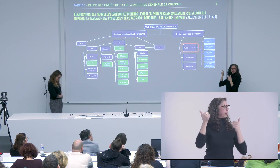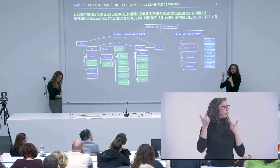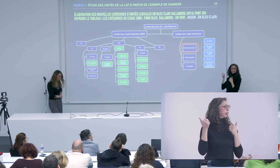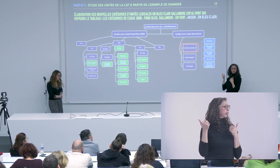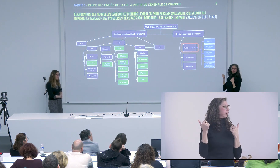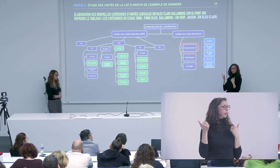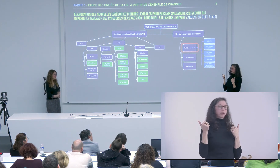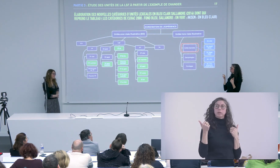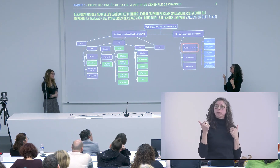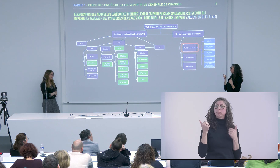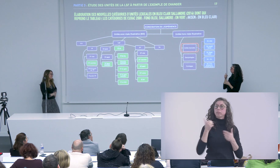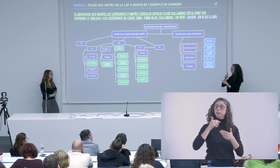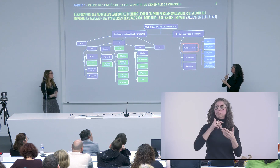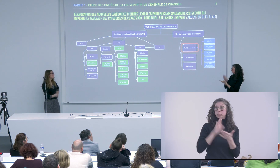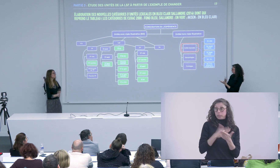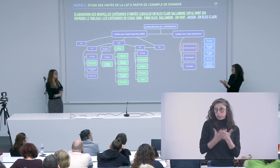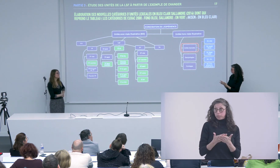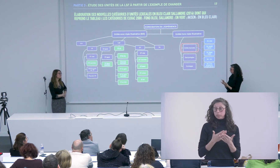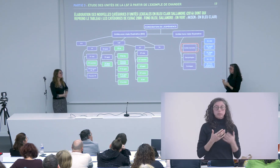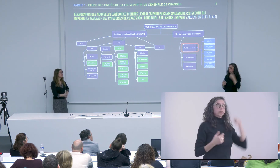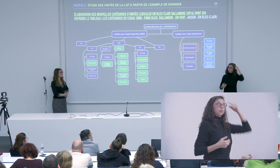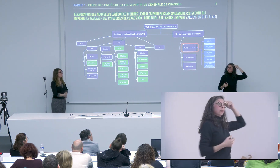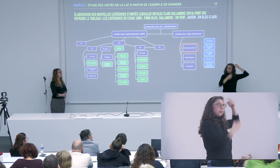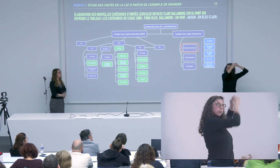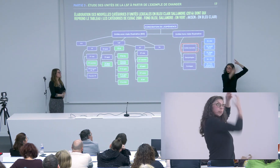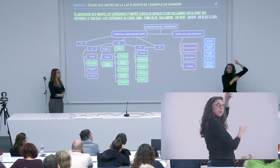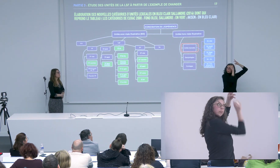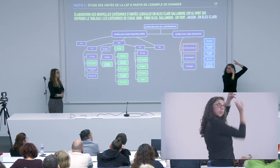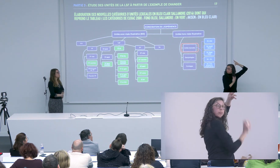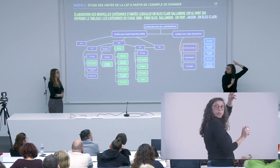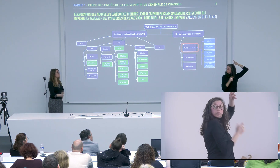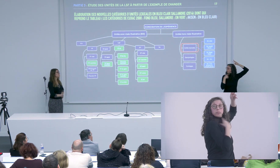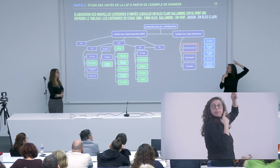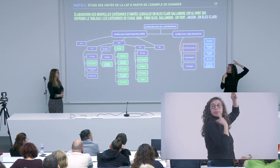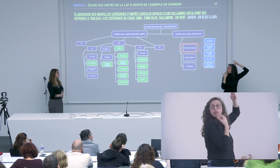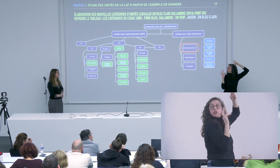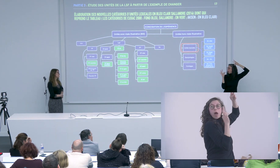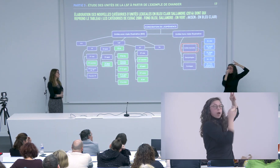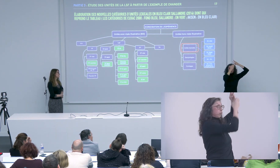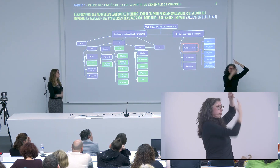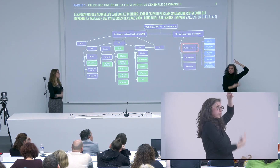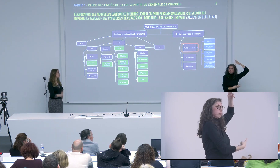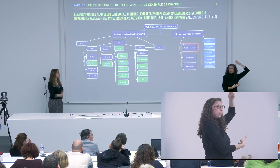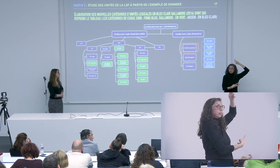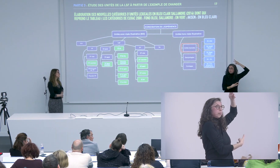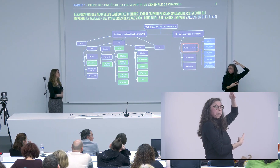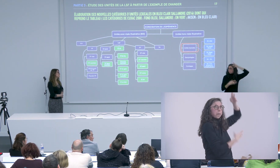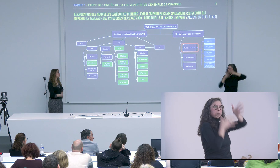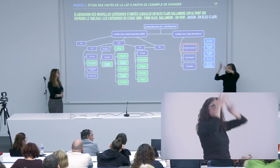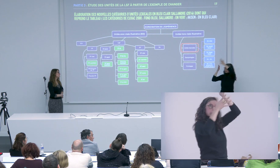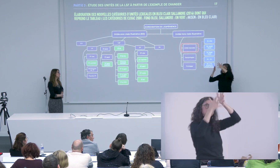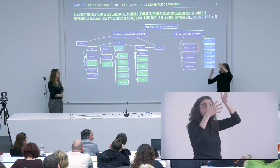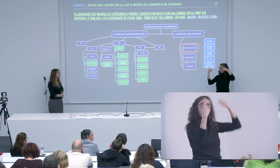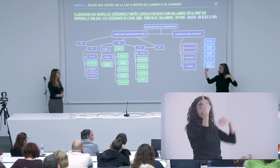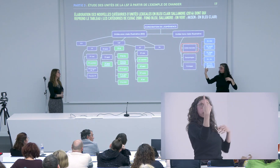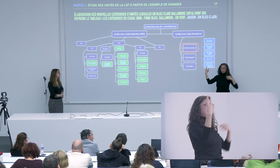il faut arriver à une certaine fluidité et arrêter d'être dans quelque chose qui va être du deviner un petit peu les différentes choses en français on a tout un tas